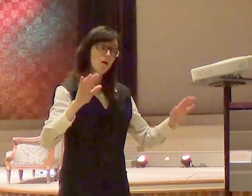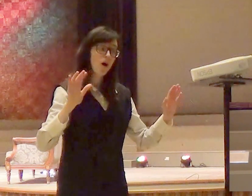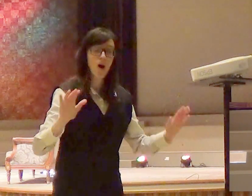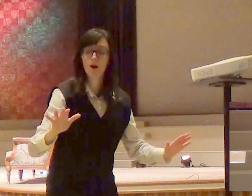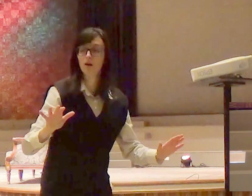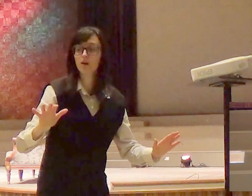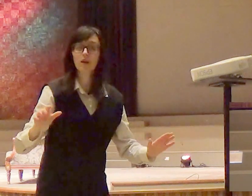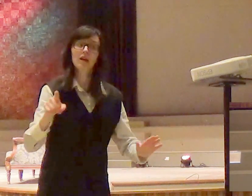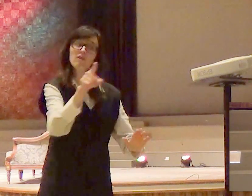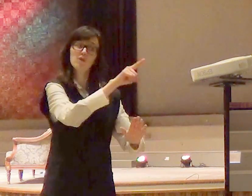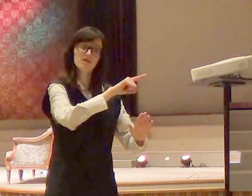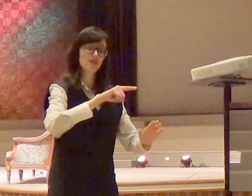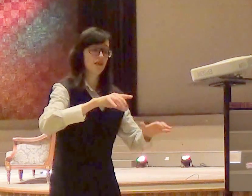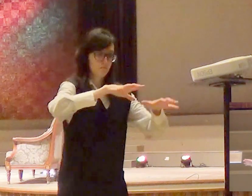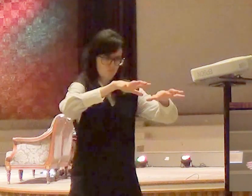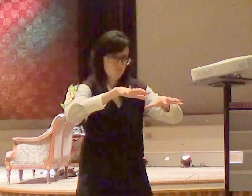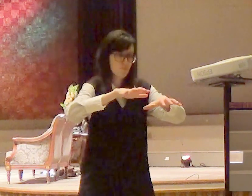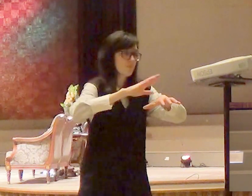se afasta sai fora